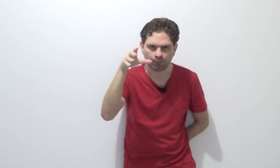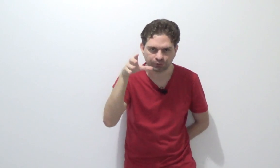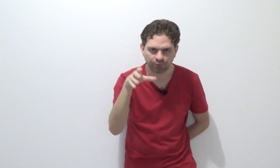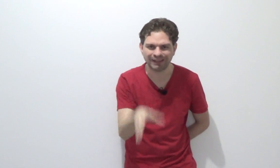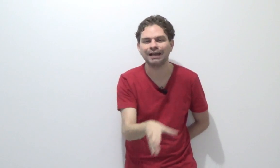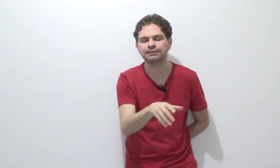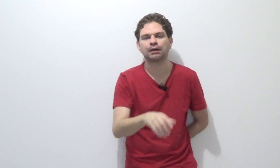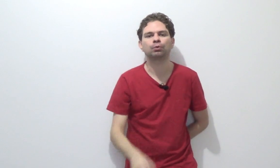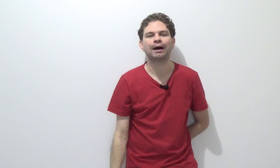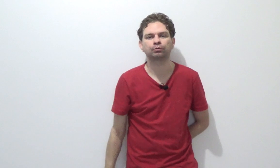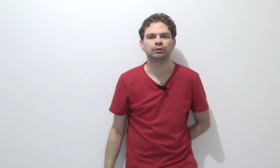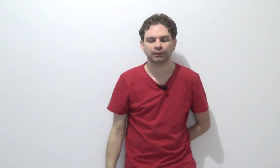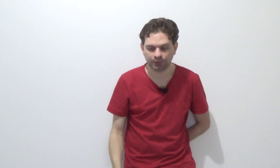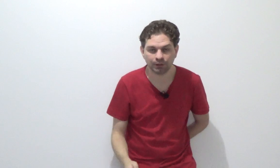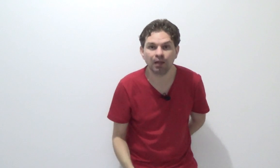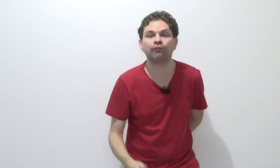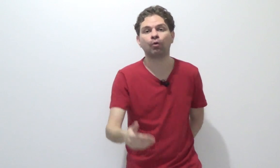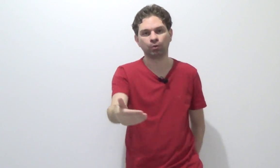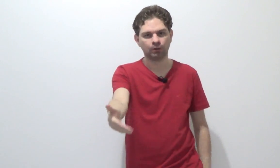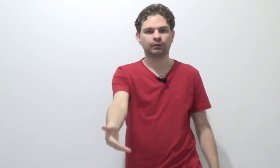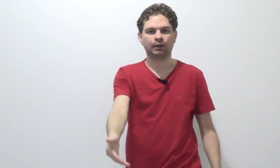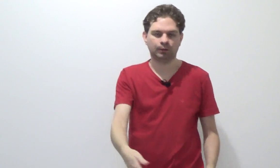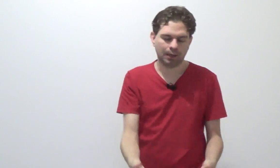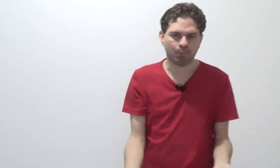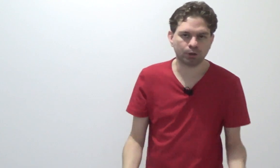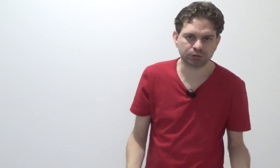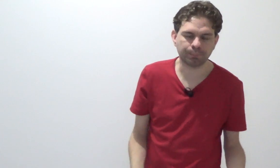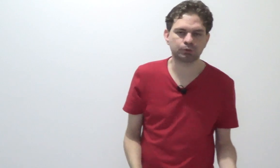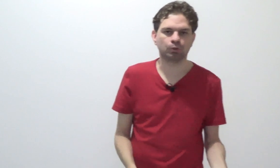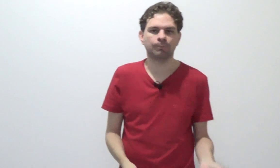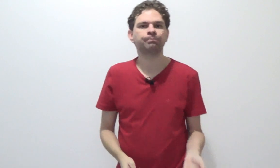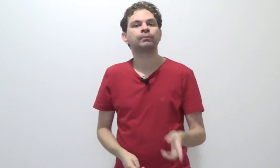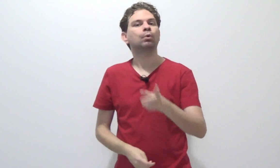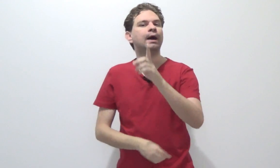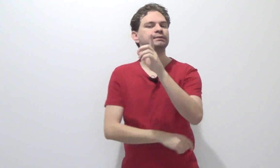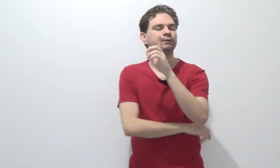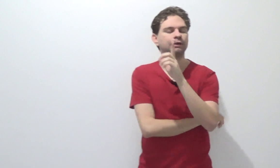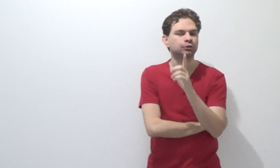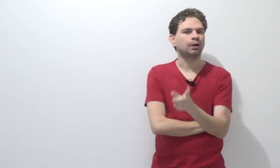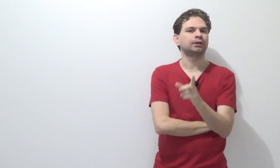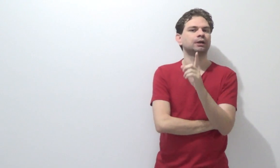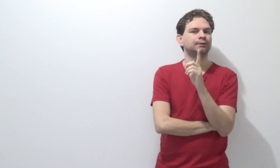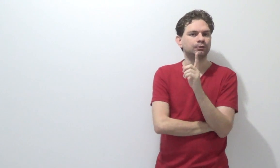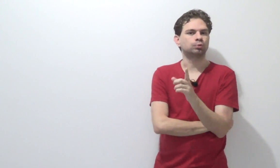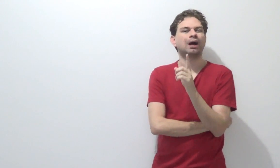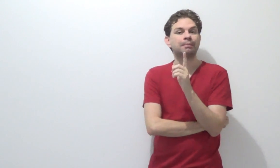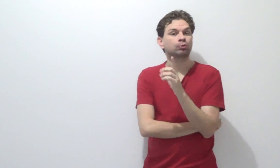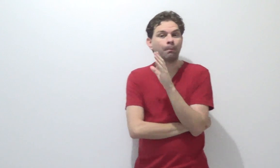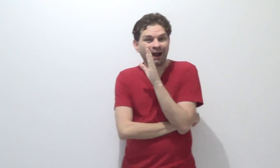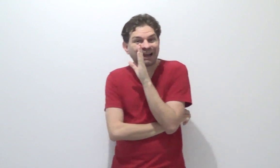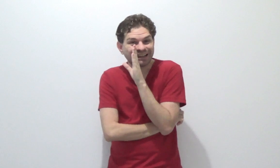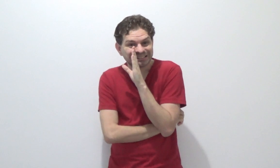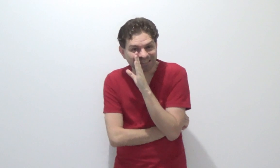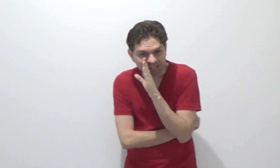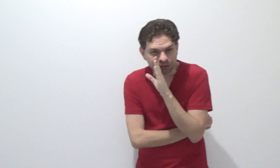onde foi realizado o ato que levou à morte da pessoa. O STJ já tem julgamento pra cacete